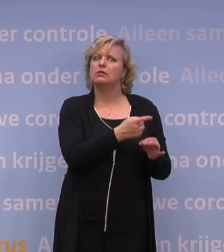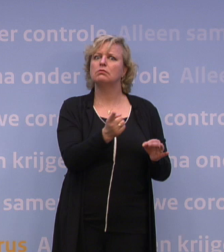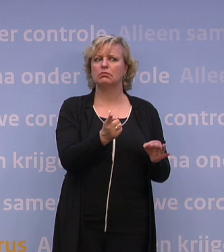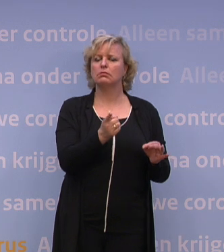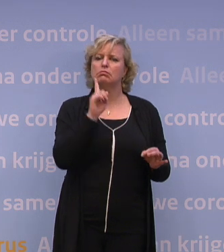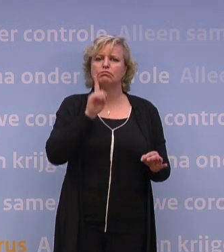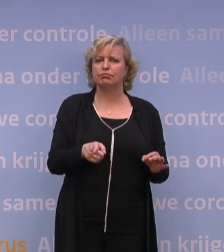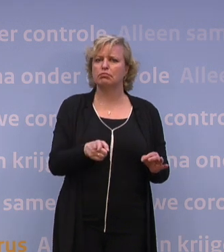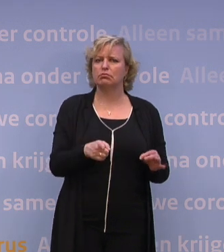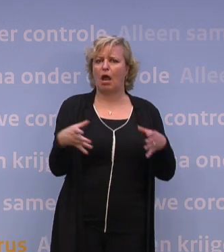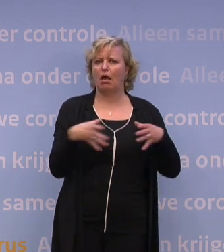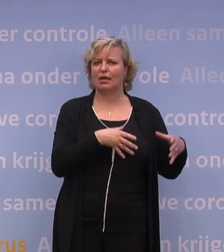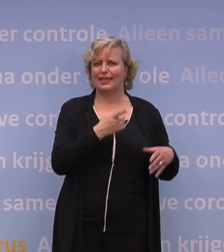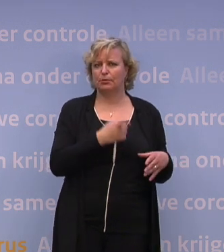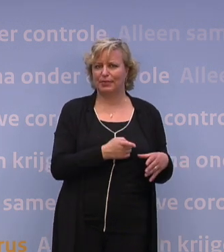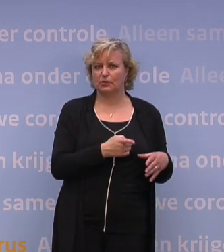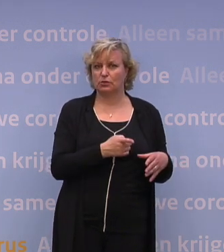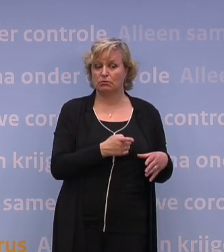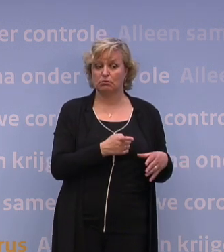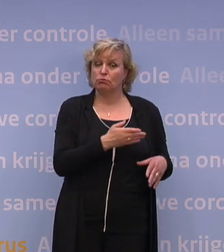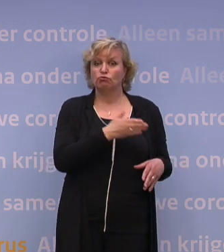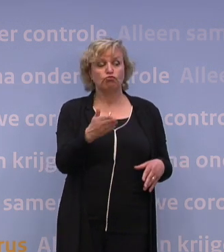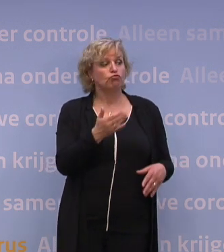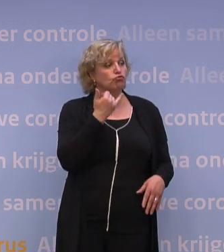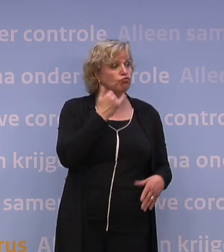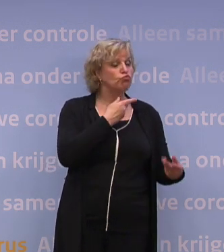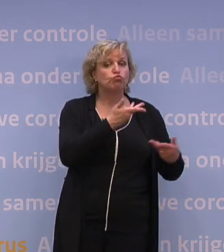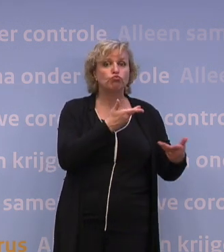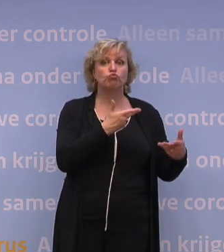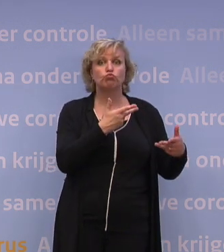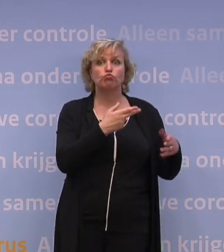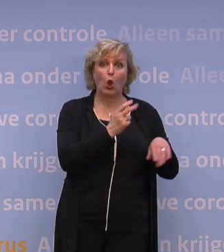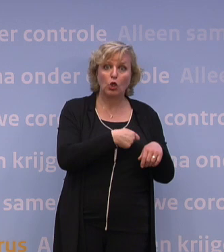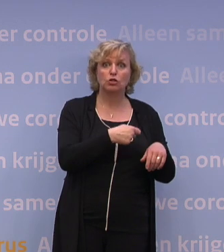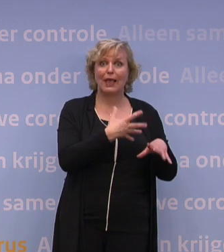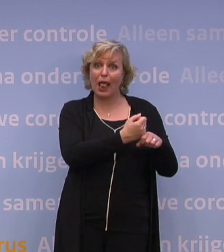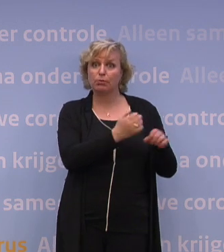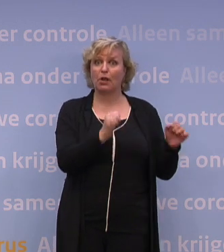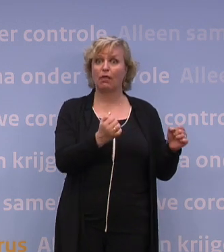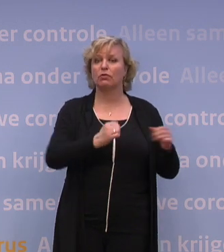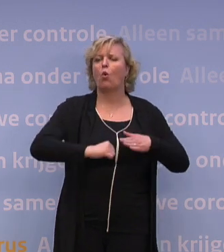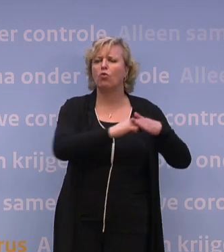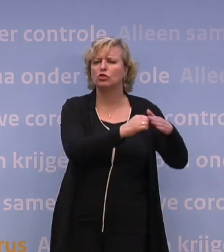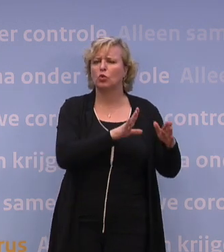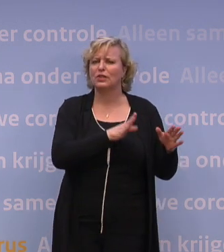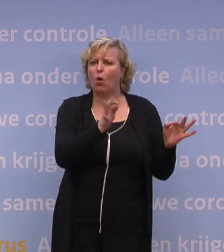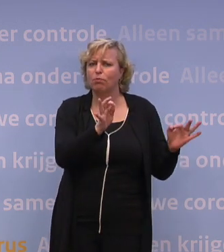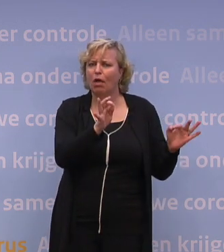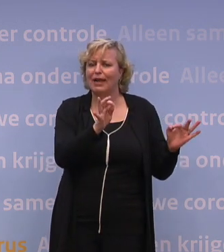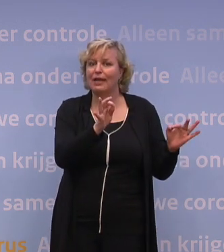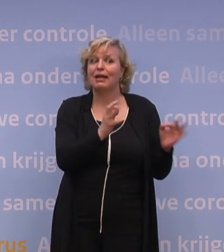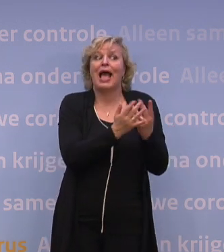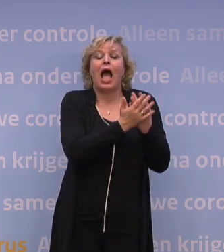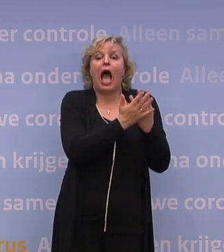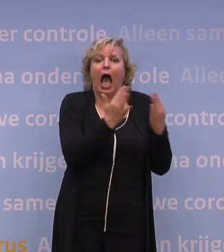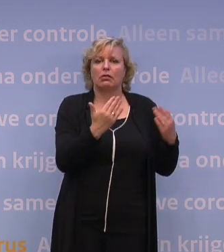aan de quarantaineplicht. Overigens, in de andere gevallen heb je gewoon een gesprek van lukt het een beetje, kunnen we nog helpen, etcetera. Ook belangrijk, dus de ondersteuning wordt ook geboden. Maar in een paar procent